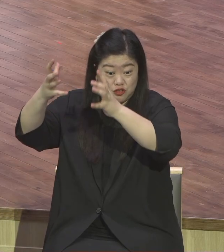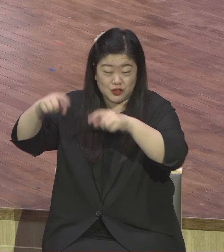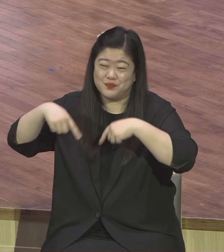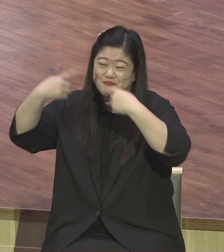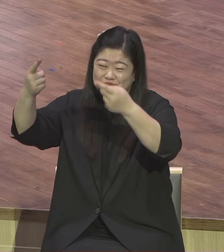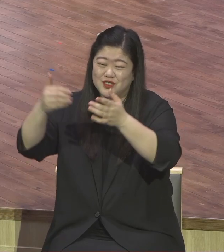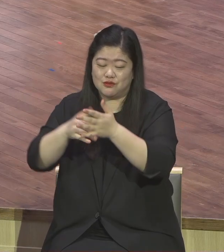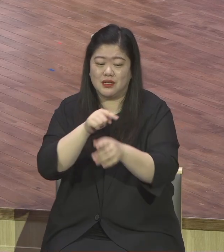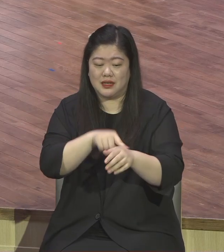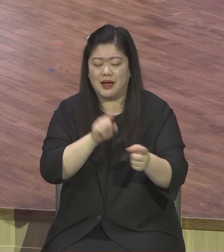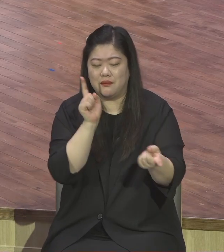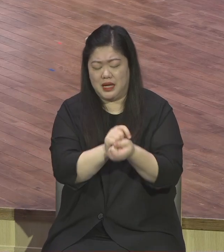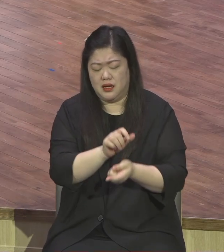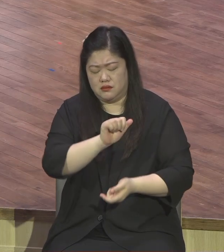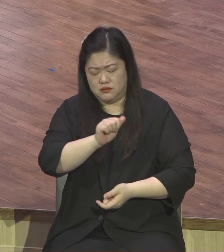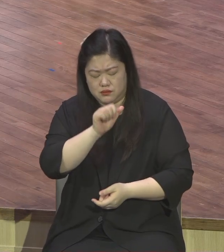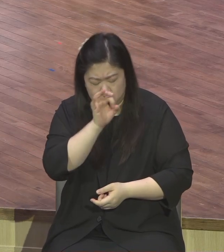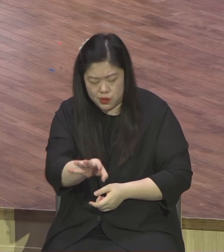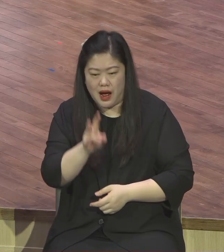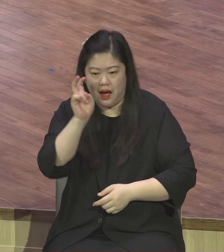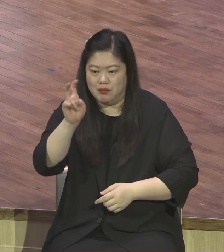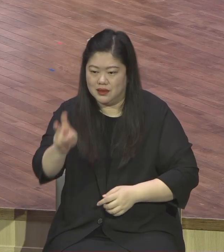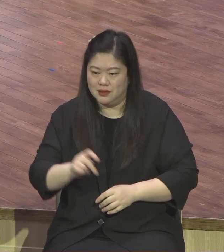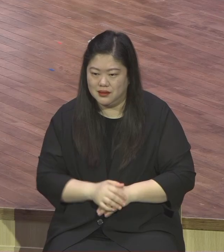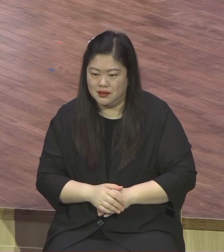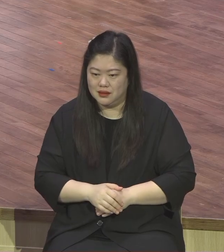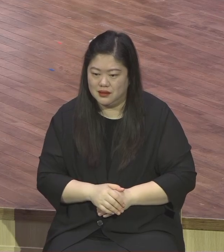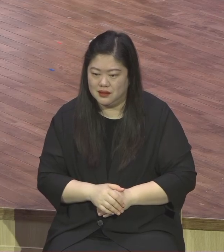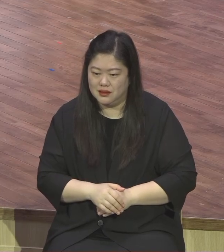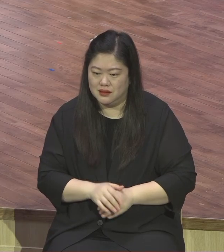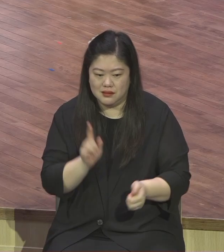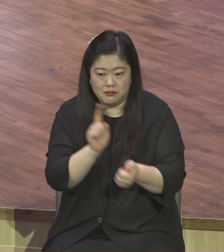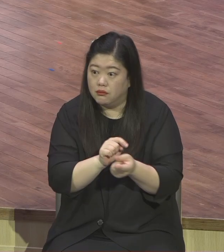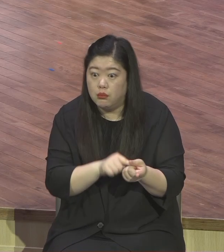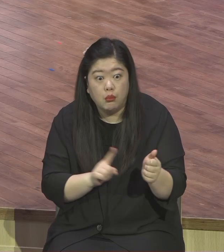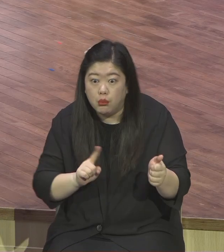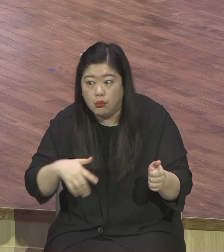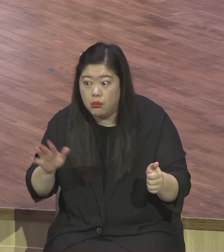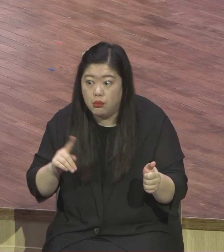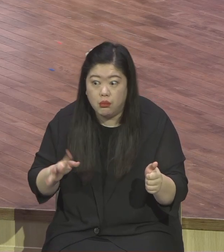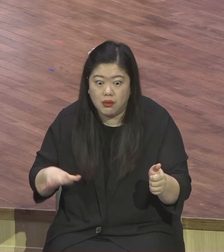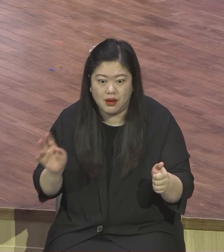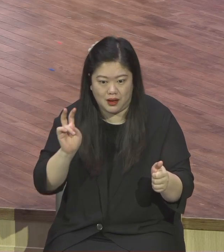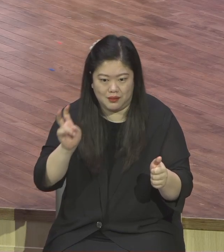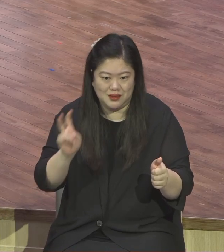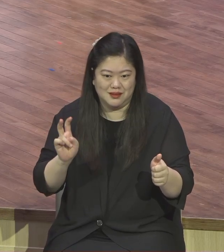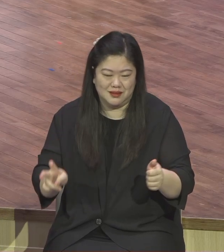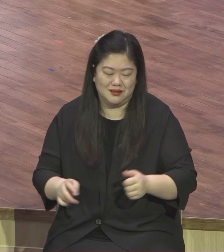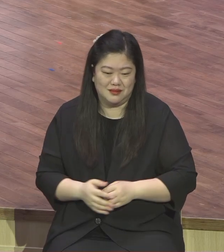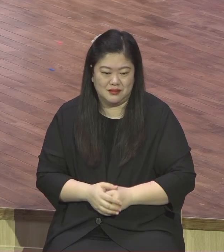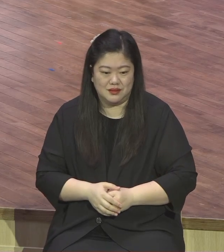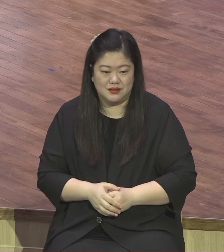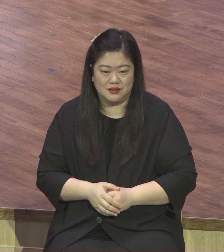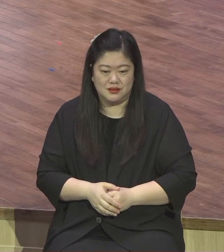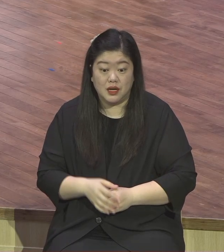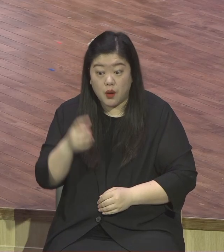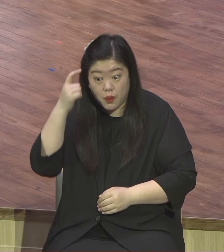예수님으로 통해서만 구원했는데 예수님을 하나님으로 보지 않기 때문에 신으로 보지 않아요.